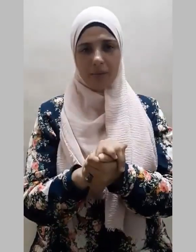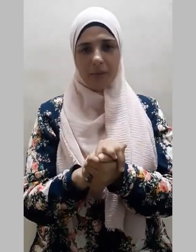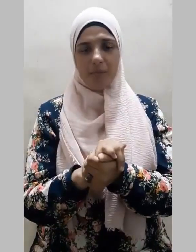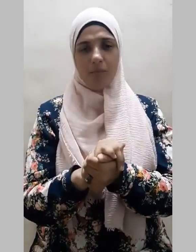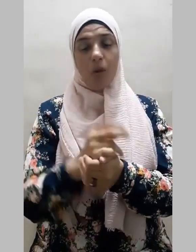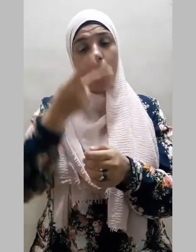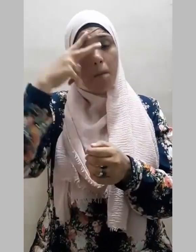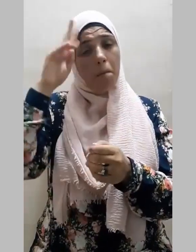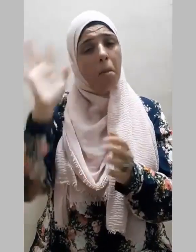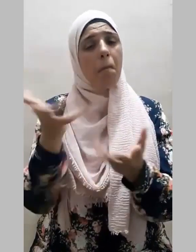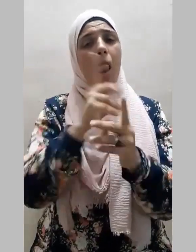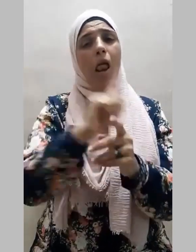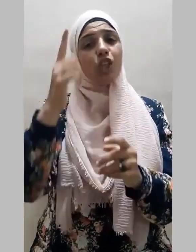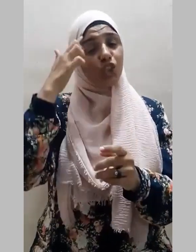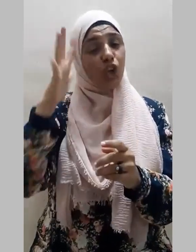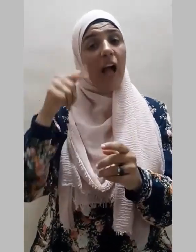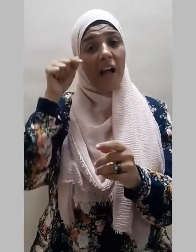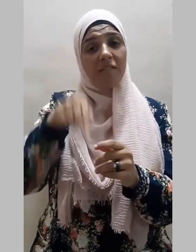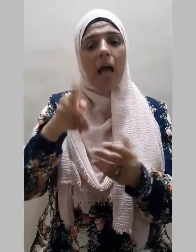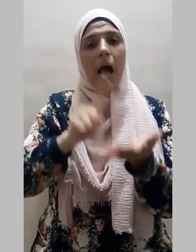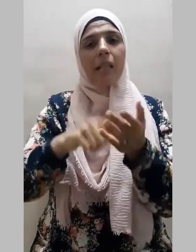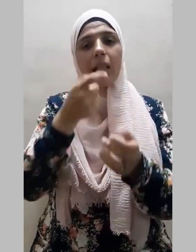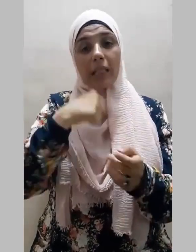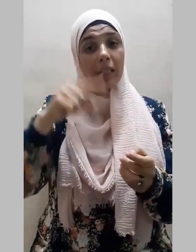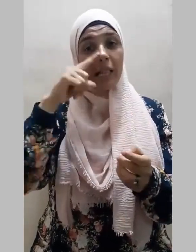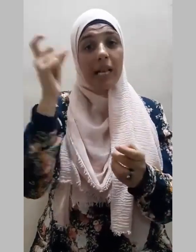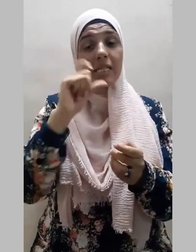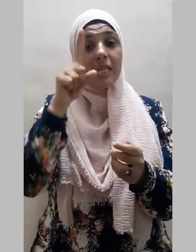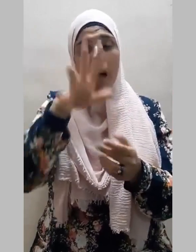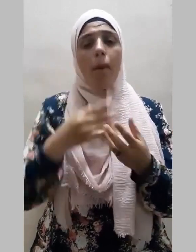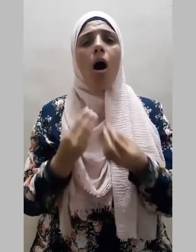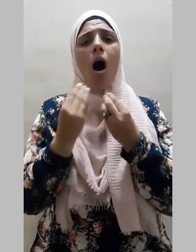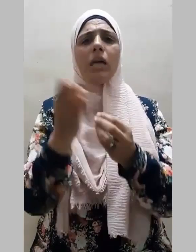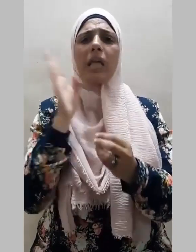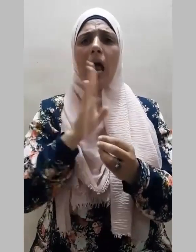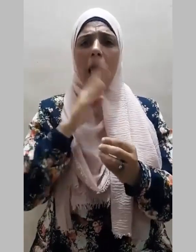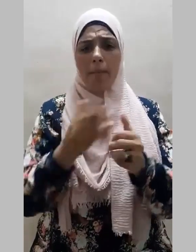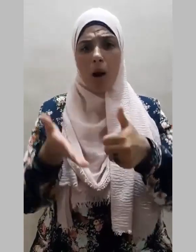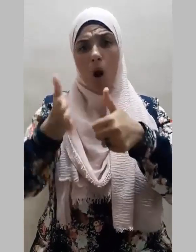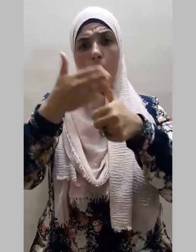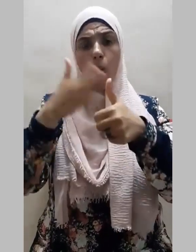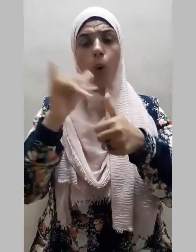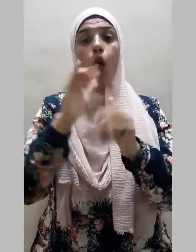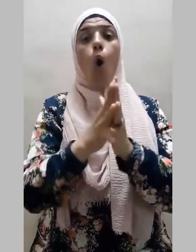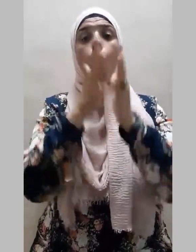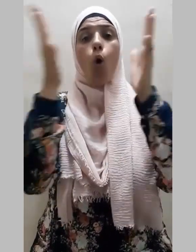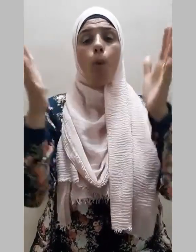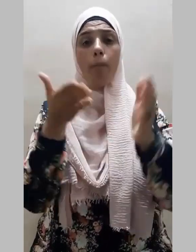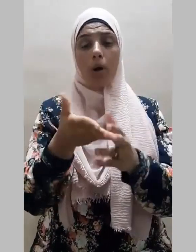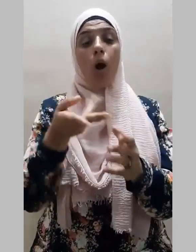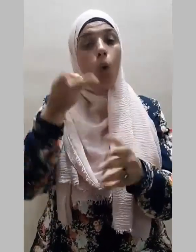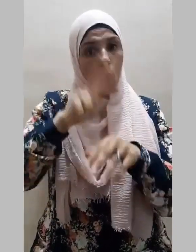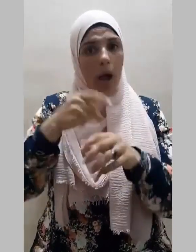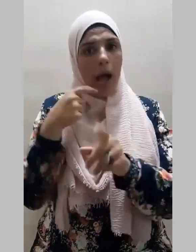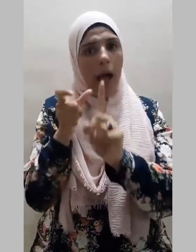ومما لا شك فيه أن الإسلام قد أعطى العلم أولوية كبرى وعلاية خاصة